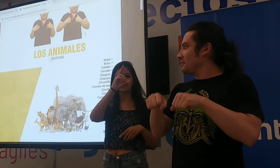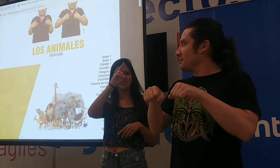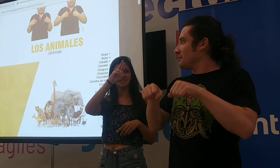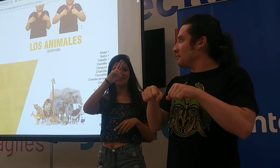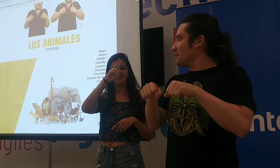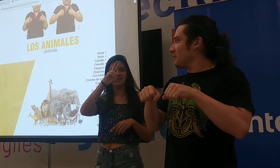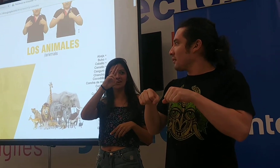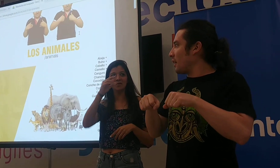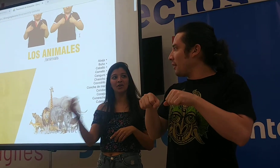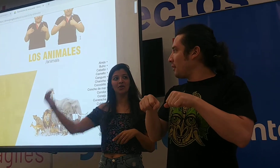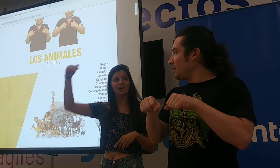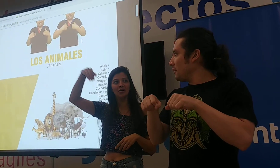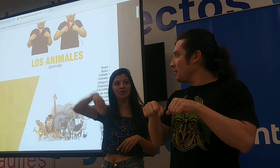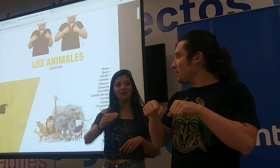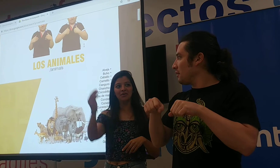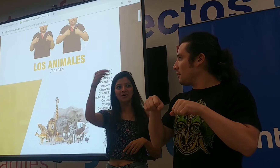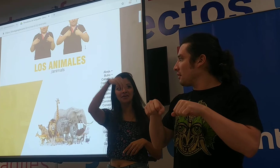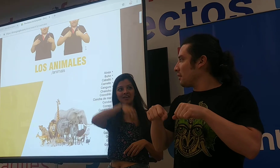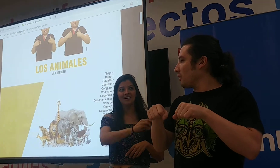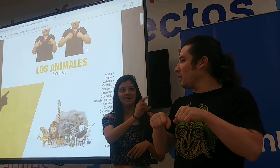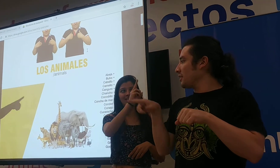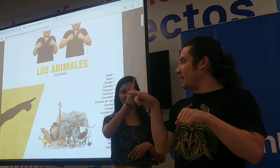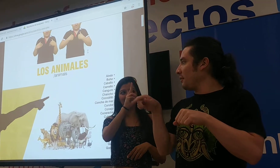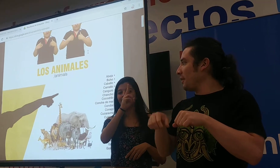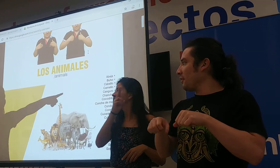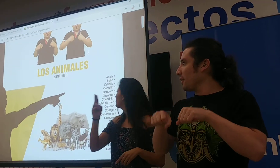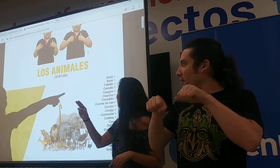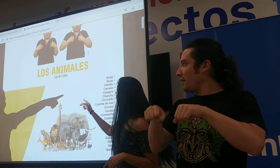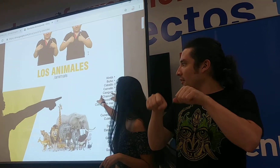¿Taballo? Camillo ¿Taballo?